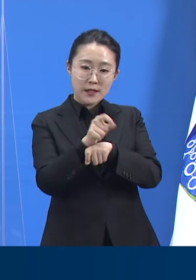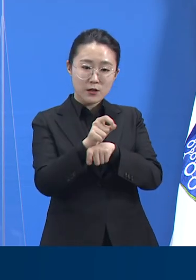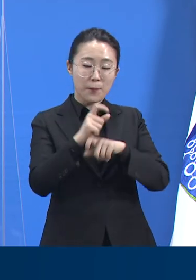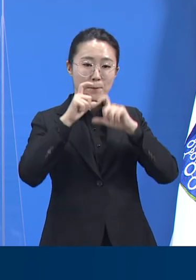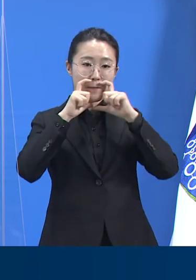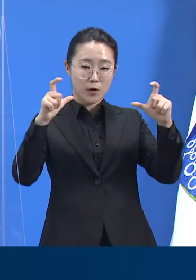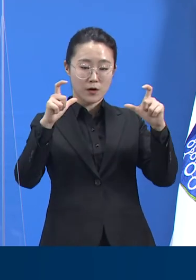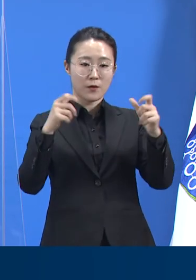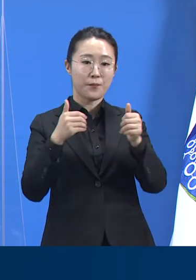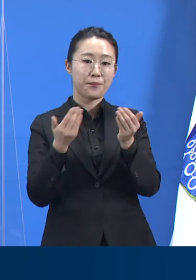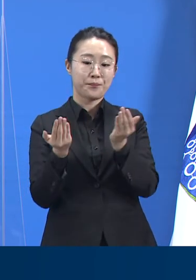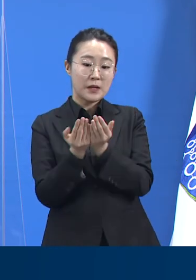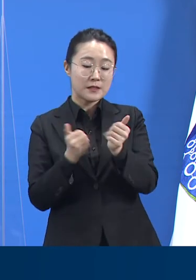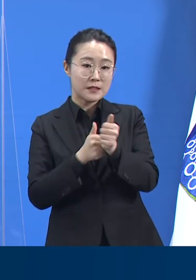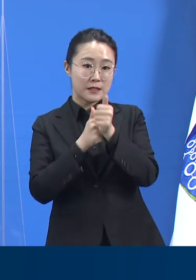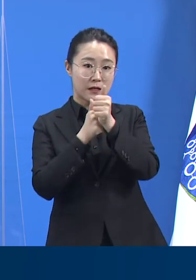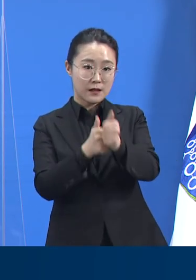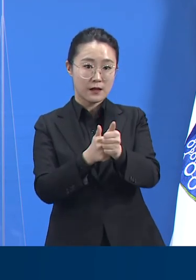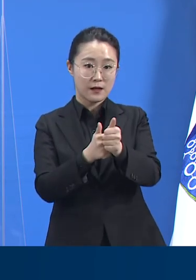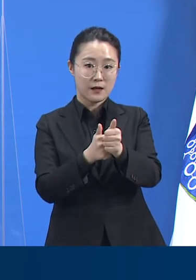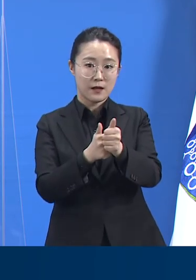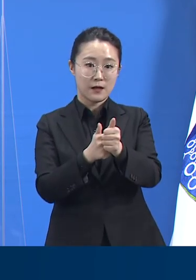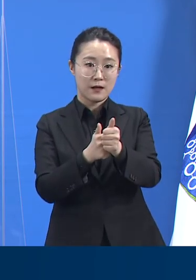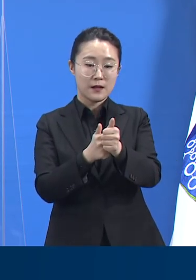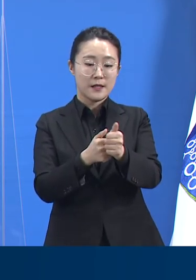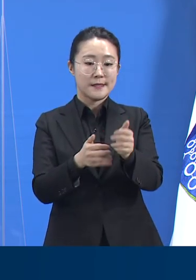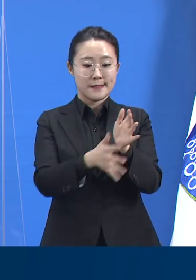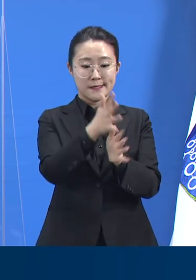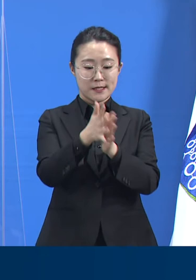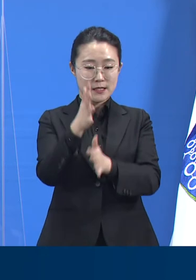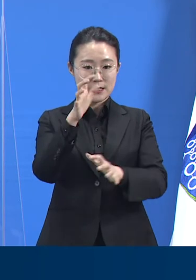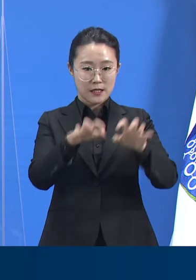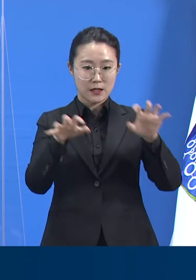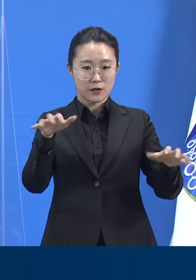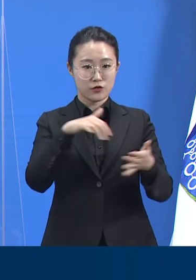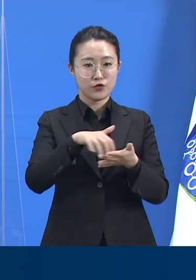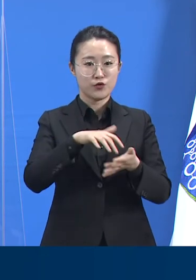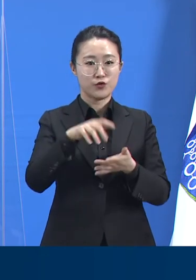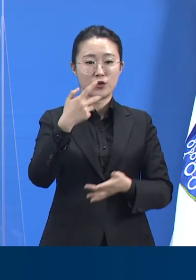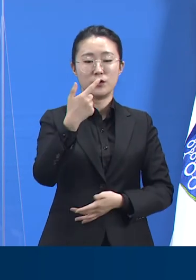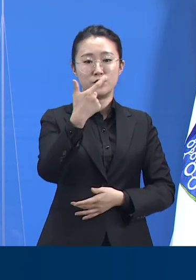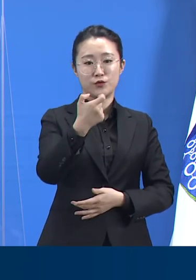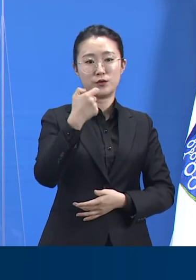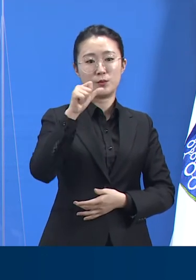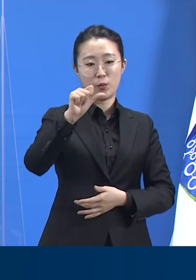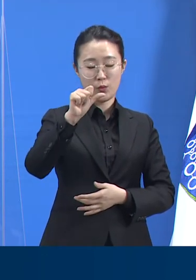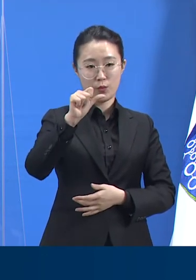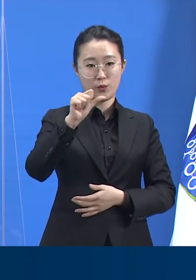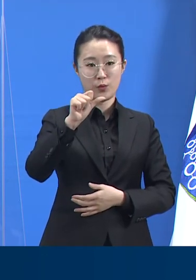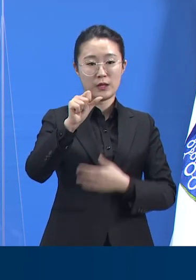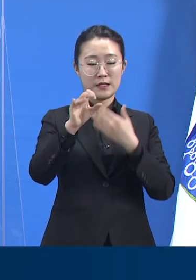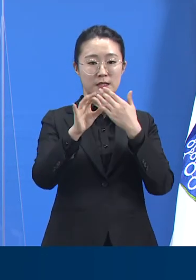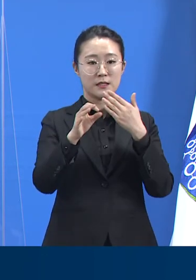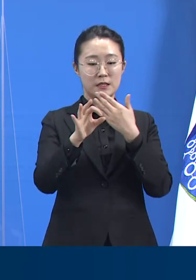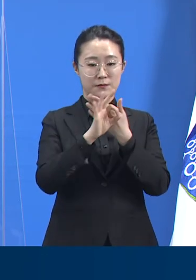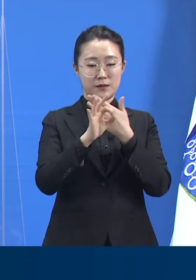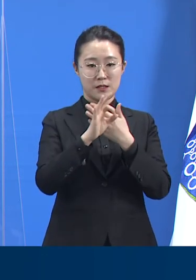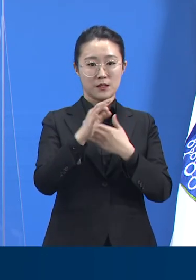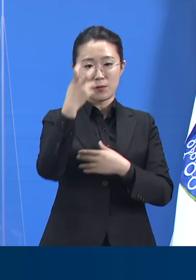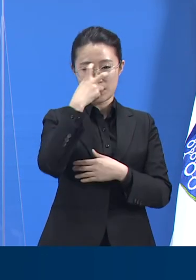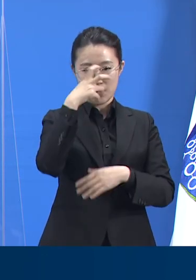31개 시군 65개 임시선별검사소에서도 외국인 노동자들에 대한 전수검사를 실시하고 있습니다.